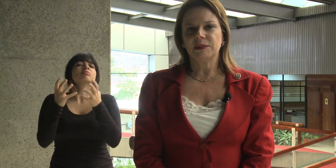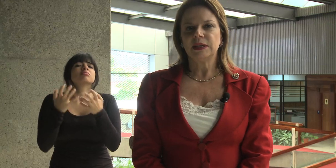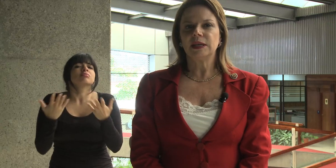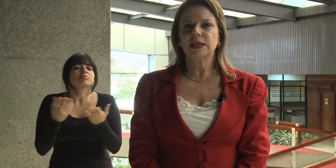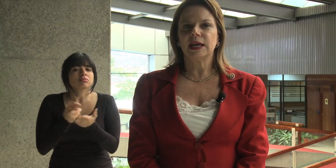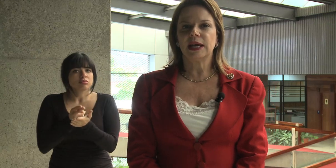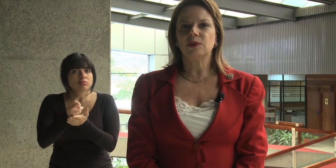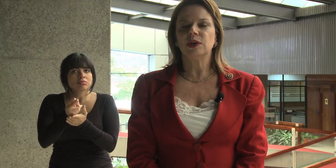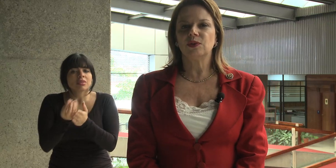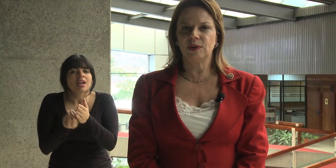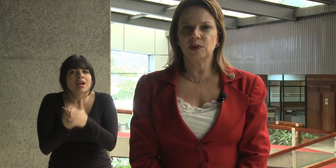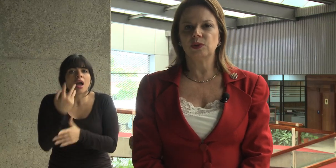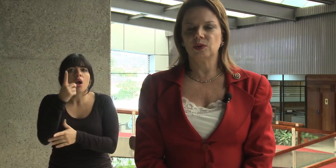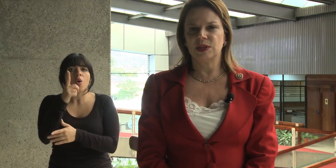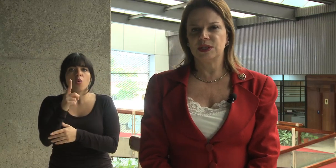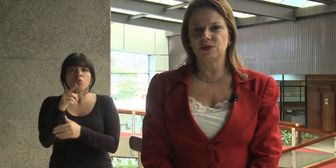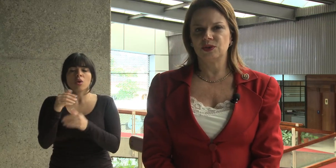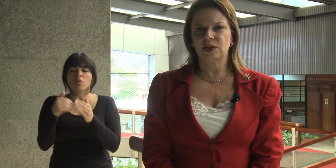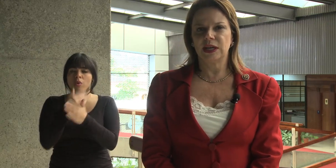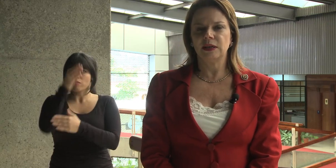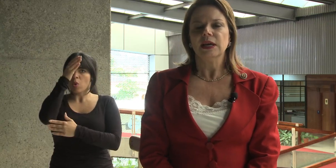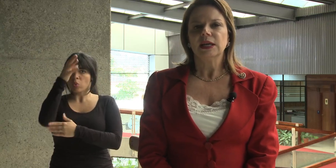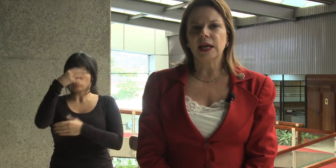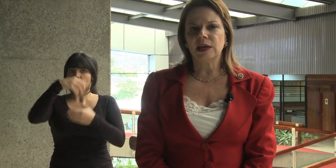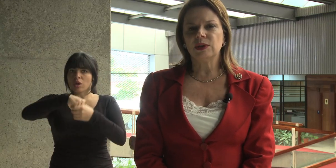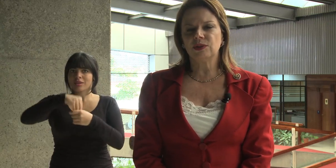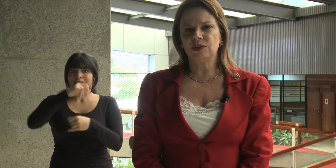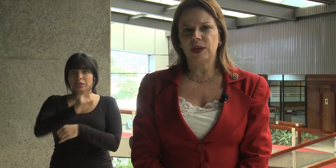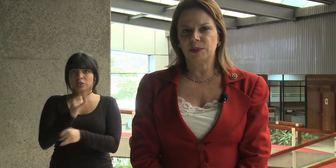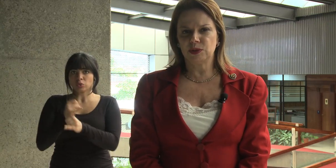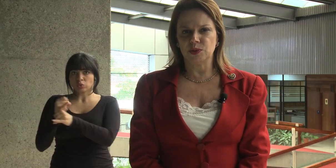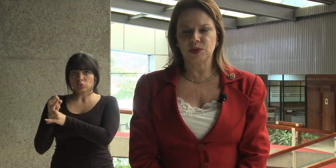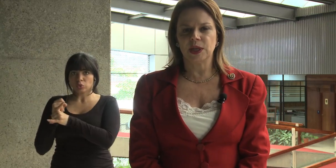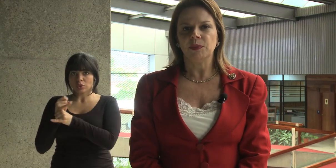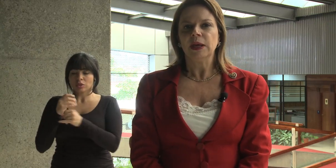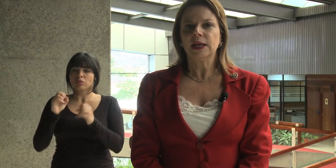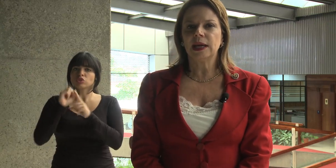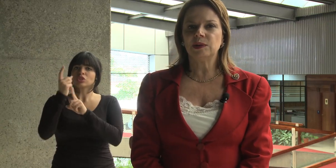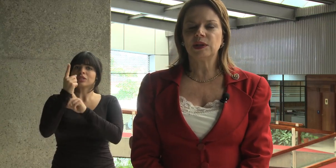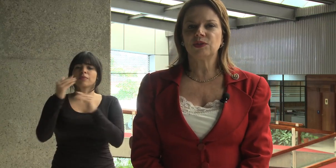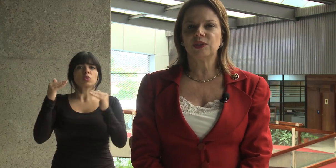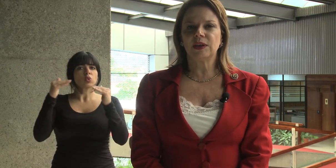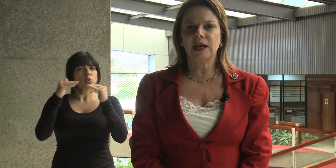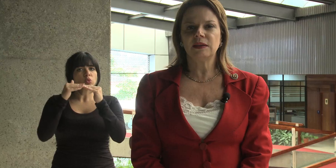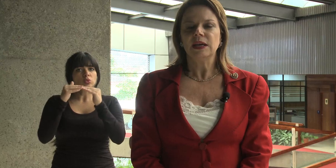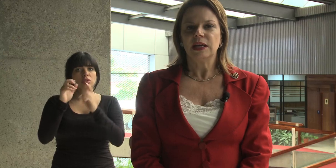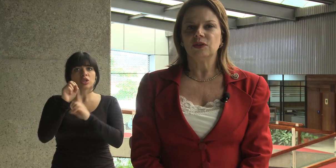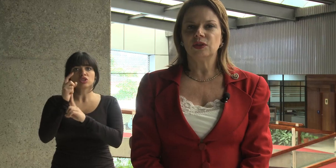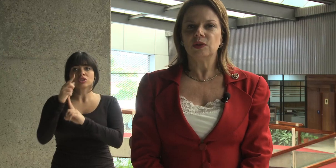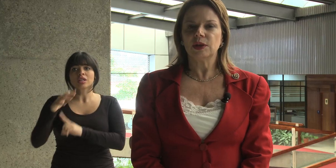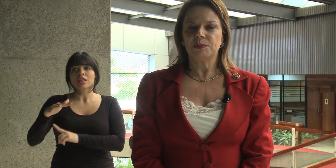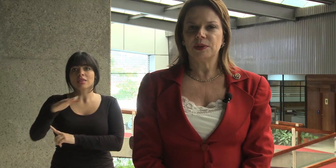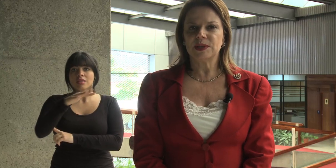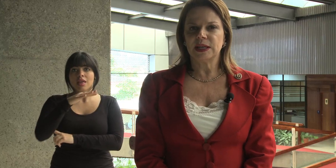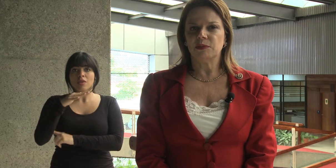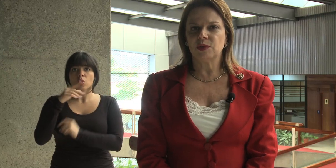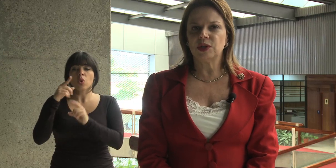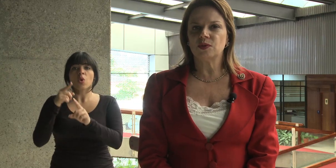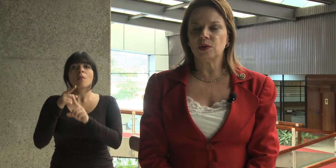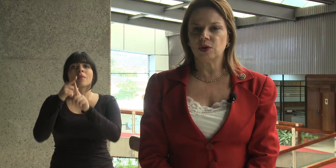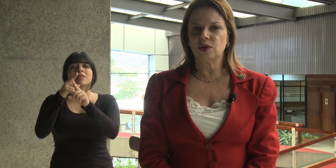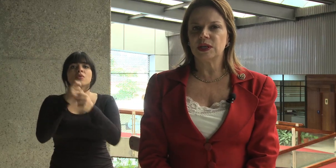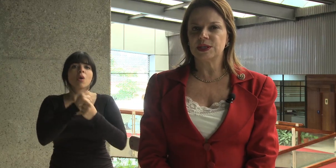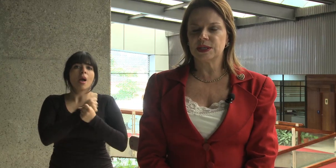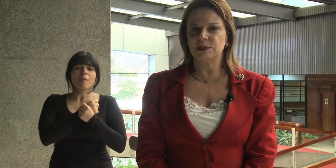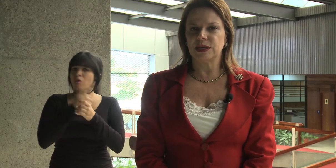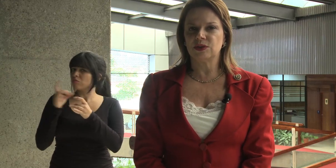sinceramente, crear una nueva cultura institucional, crear una sociedad más justa, crear una sociedad en donde lo que prive es el